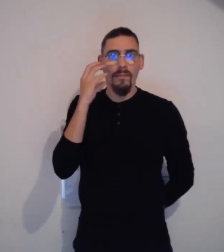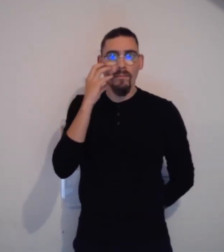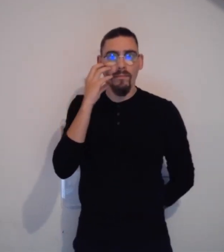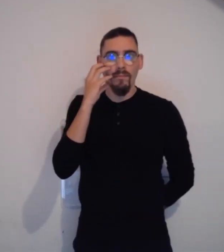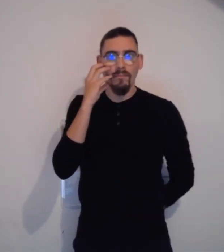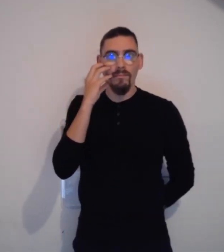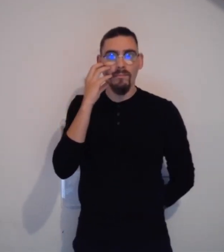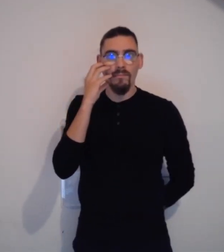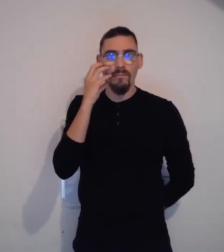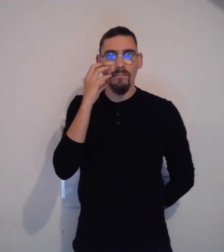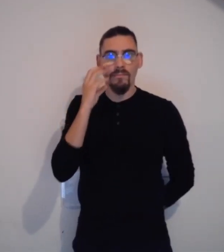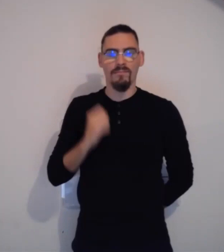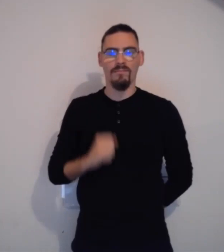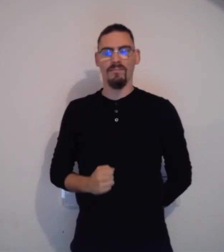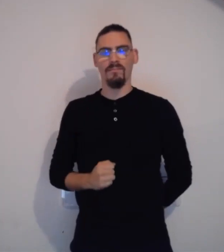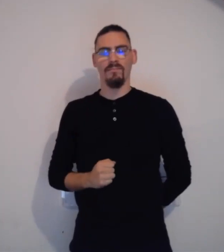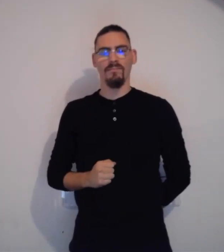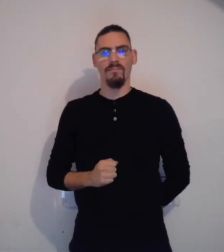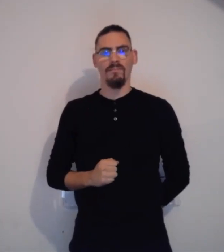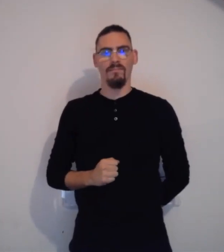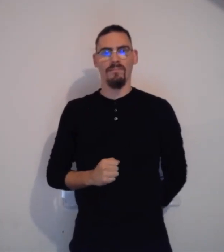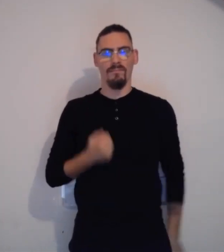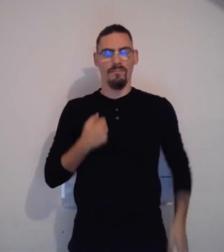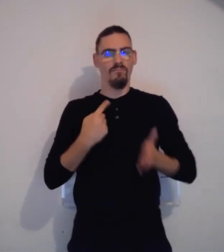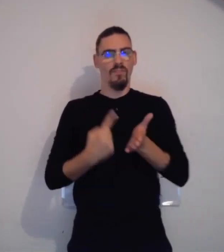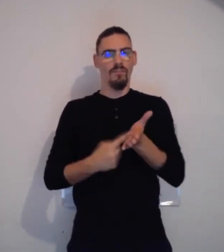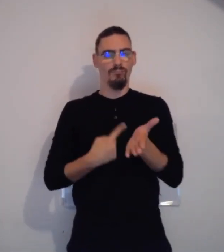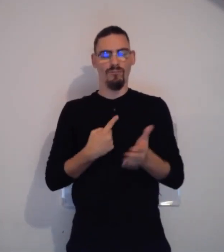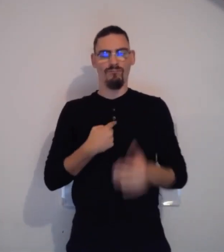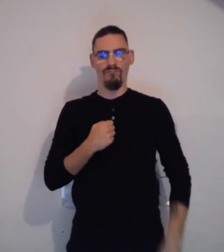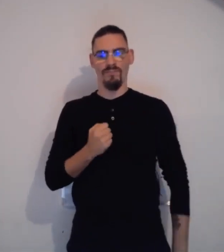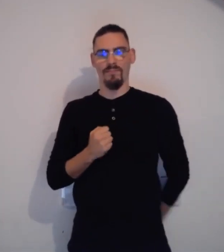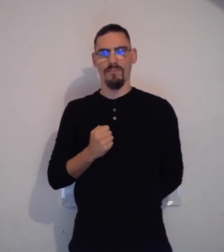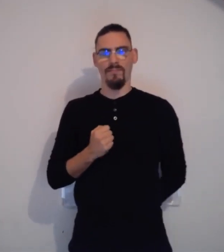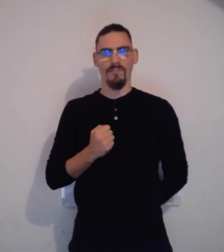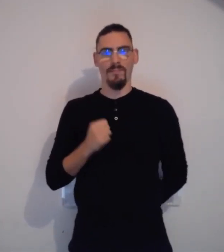Celui-là. Un rond, mais sur la joue. Je le refais.